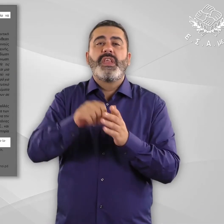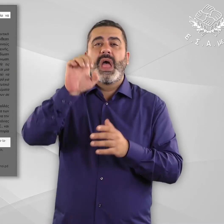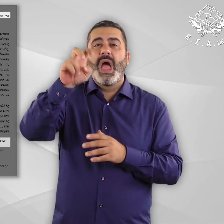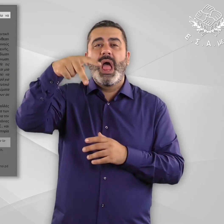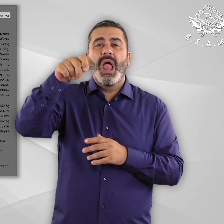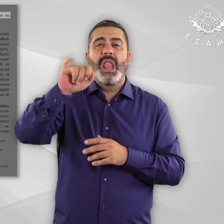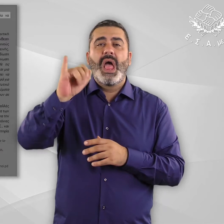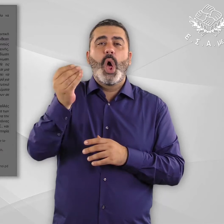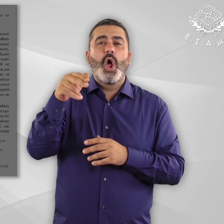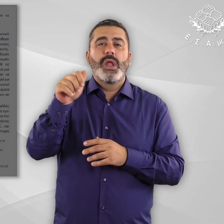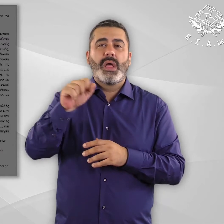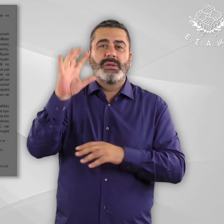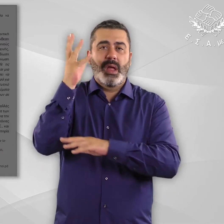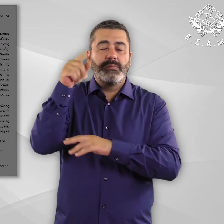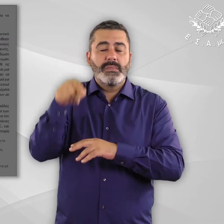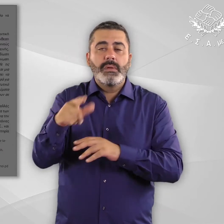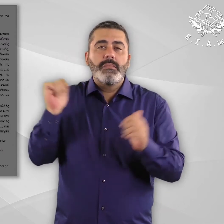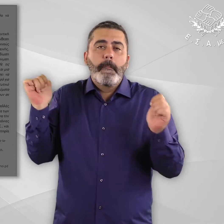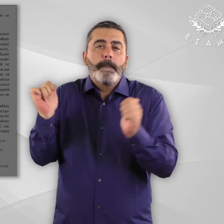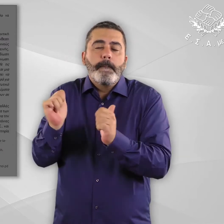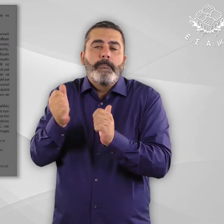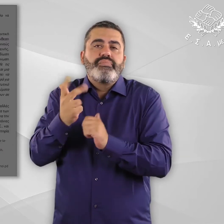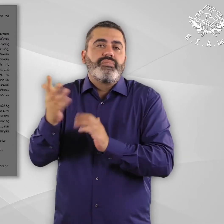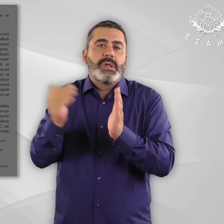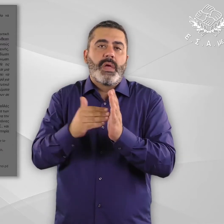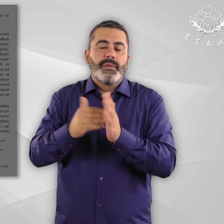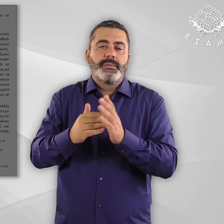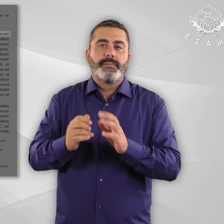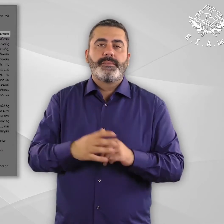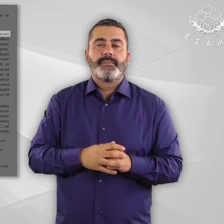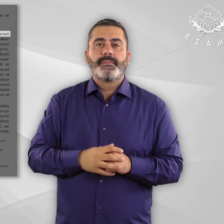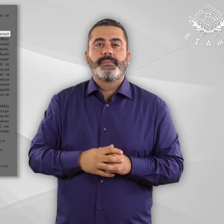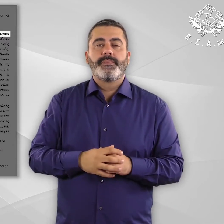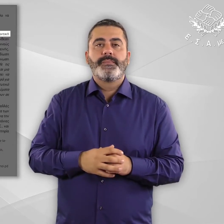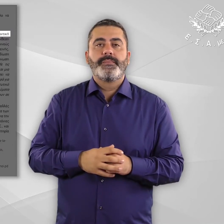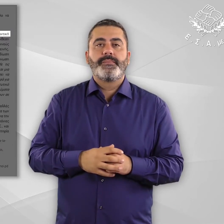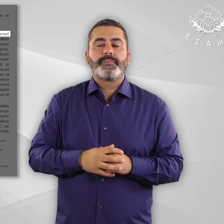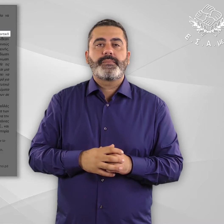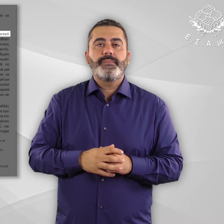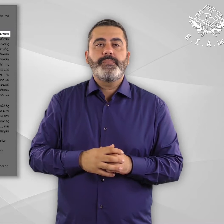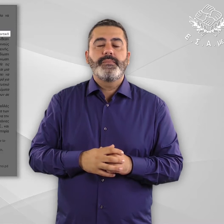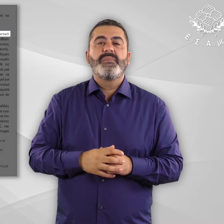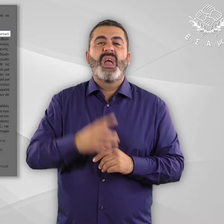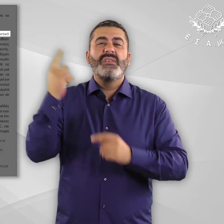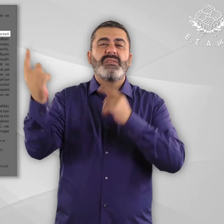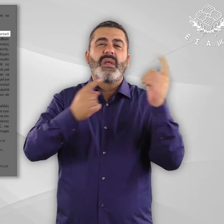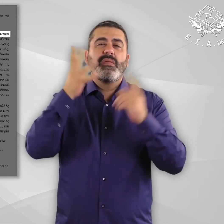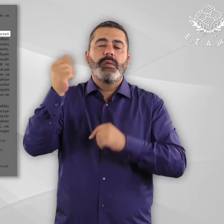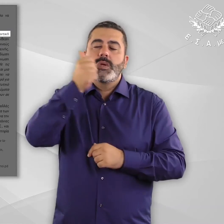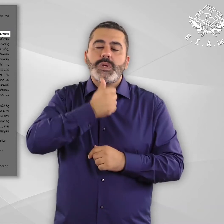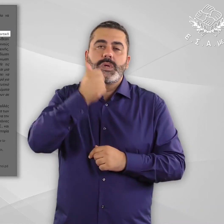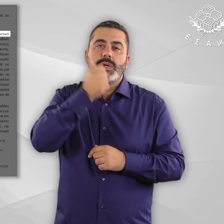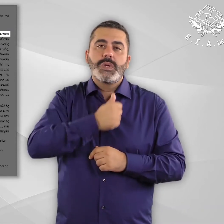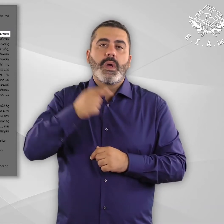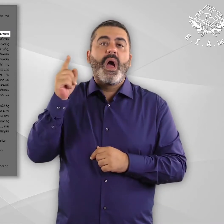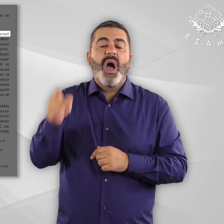33. Υποενότητα Απάνθρωπές συνθήκες διαβίωσης Η διαβίωση σε συνθήκες συνοστισμού είναι